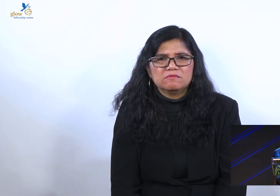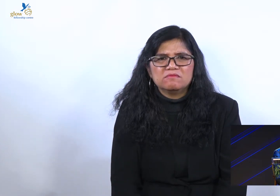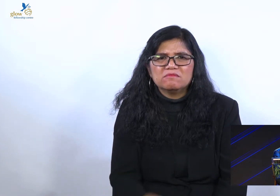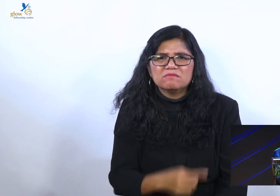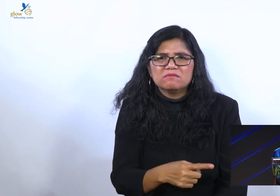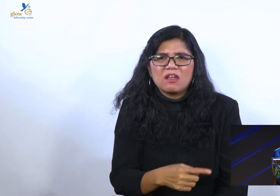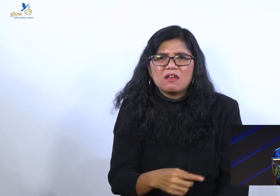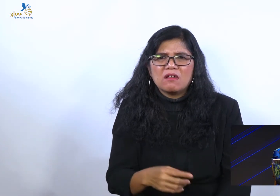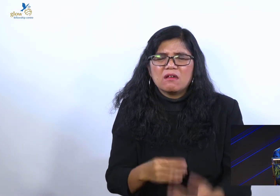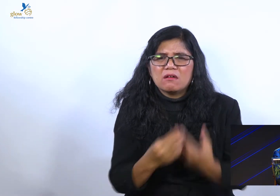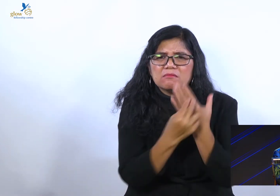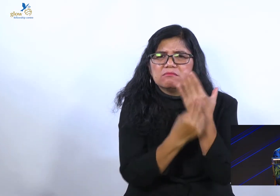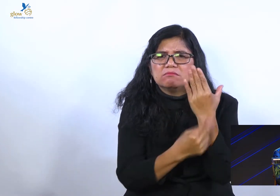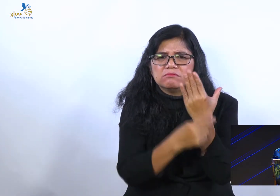sih?